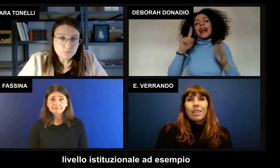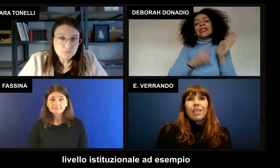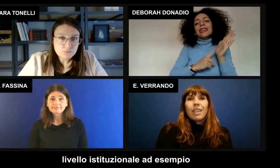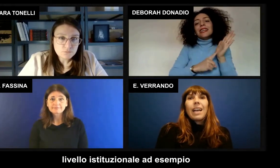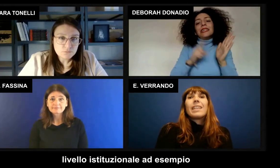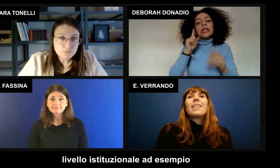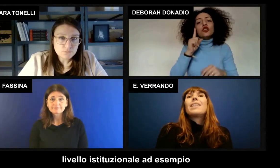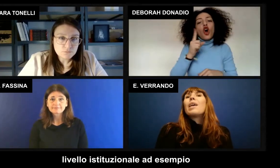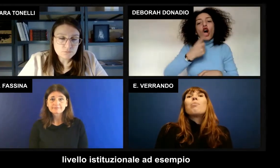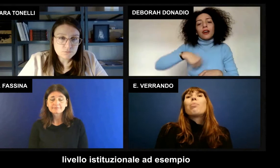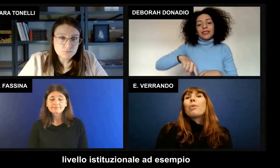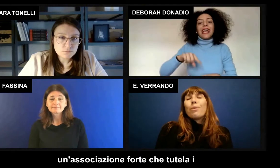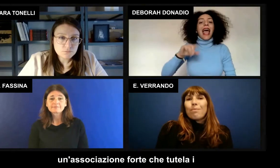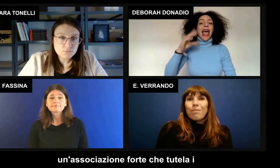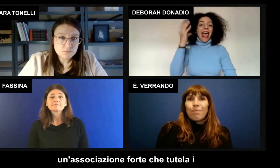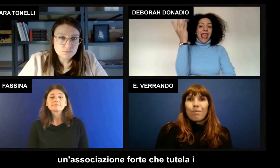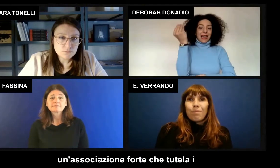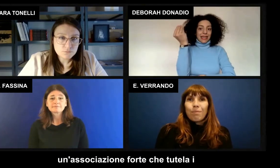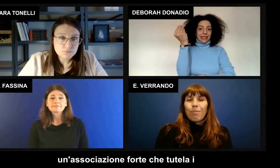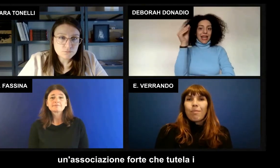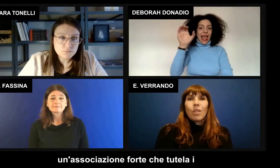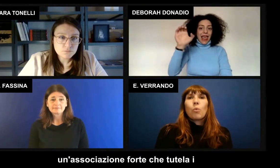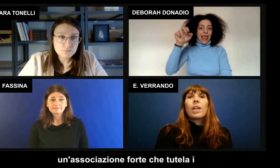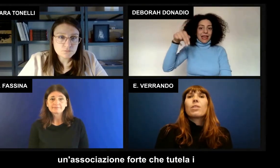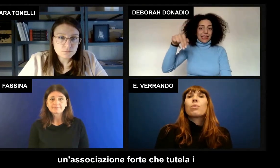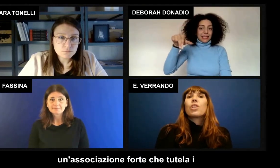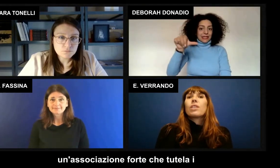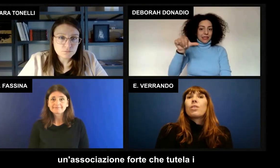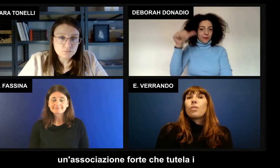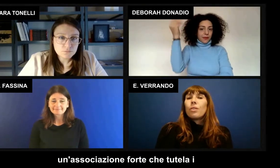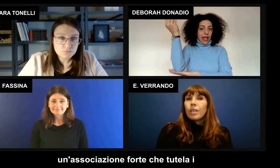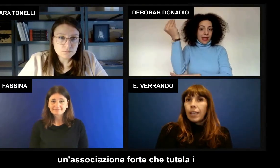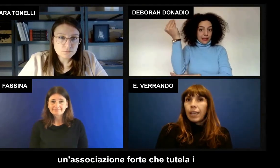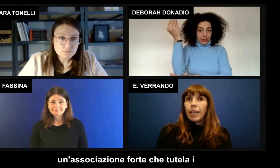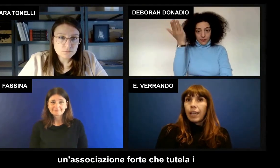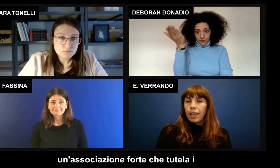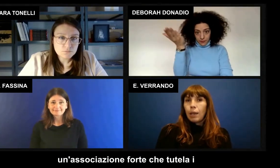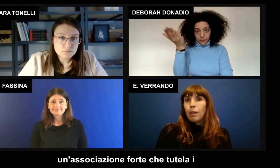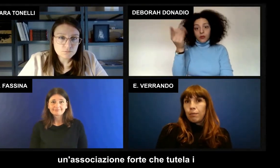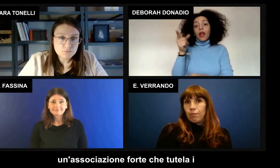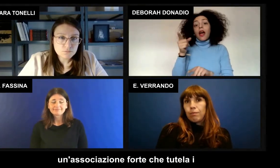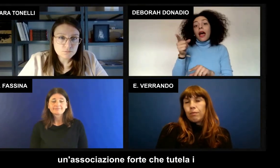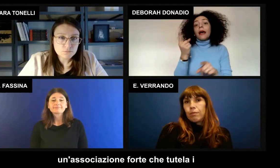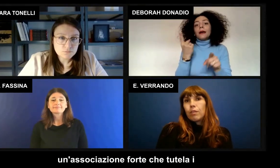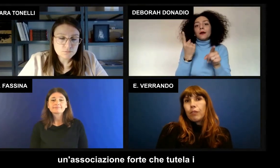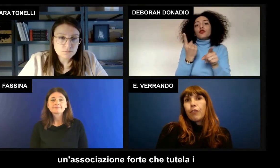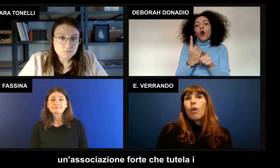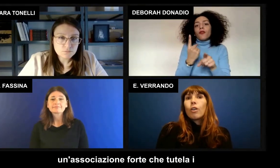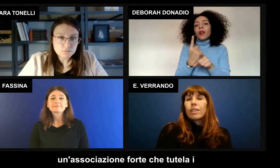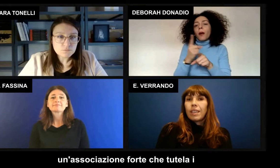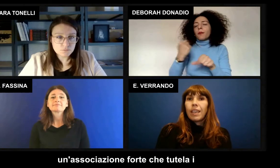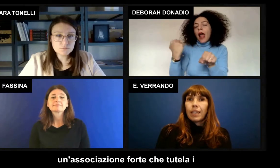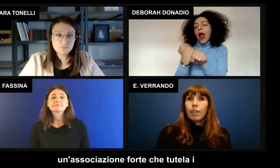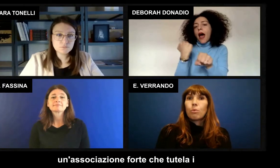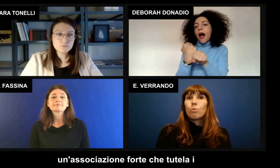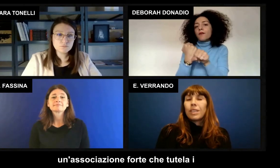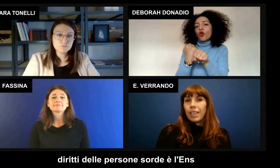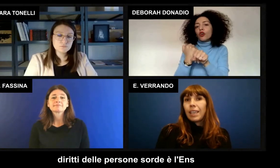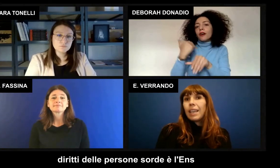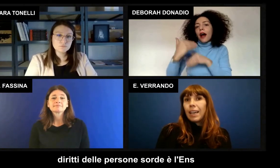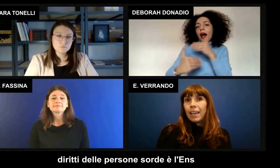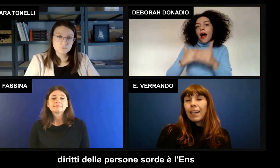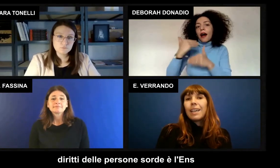ad esempio un'associazione forte che